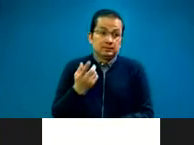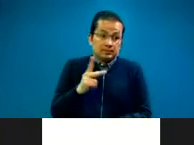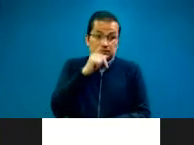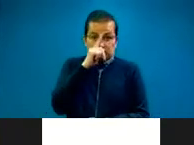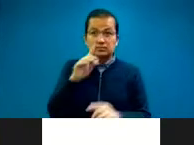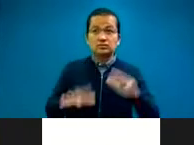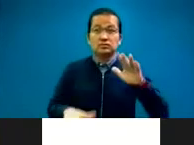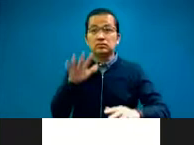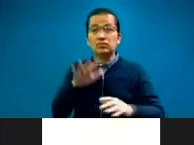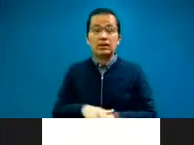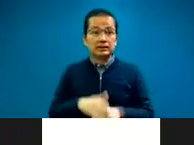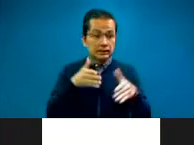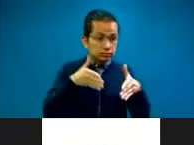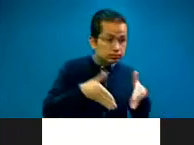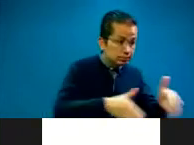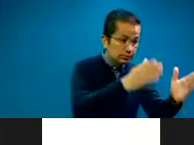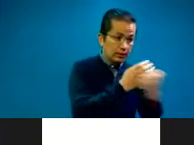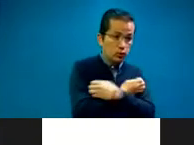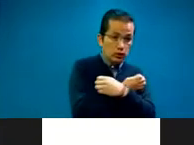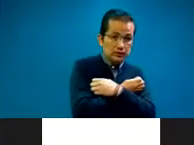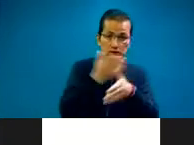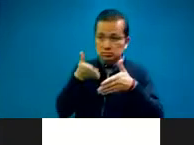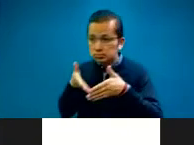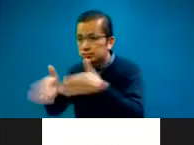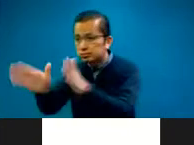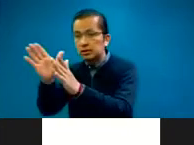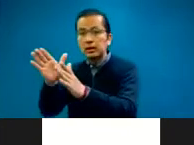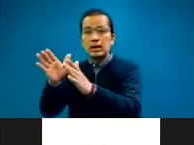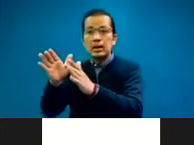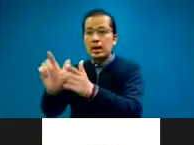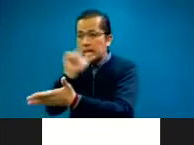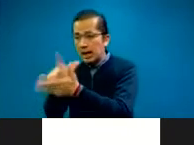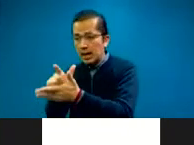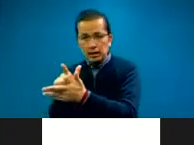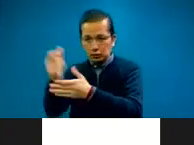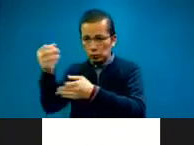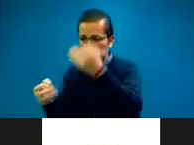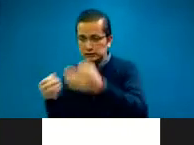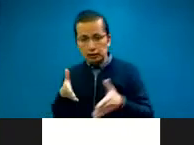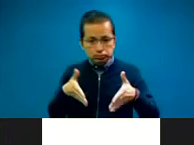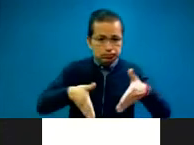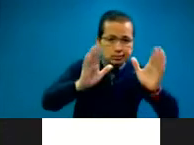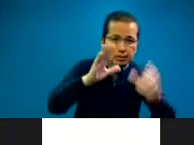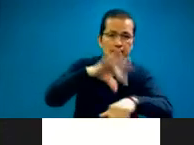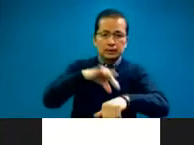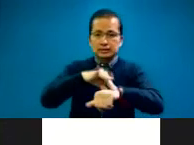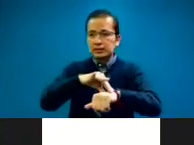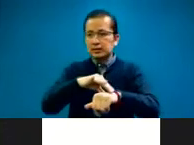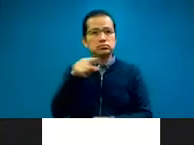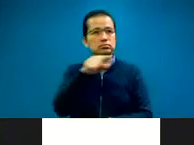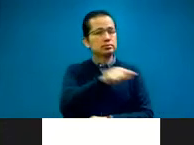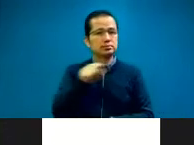ilegal o educación y medicina... empalman. Sí, se empalman. Así es de que es importante. Nosotros, este,